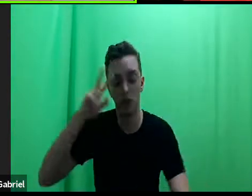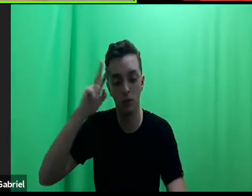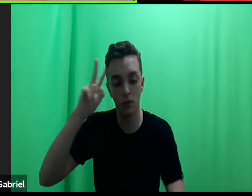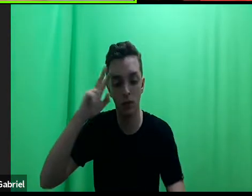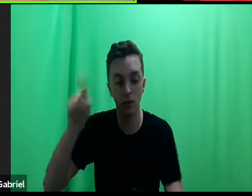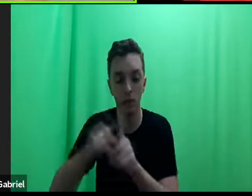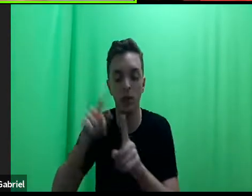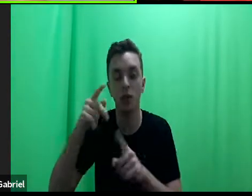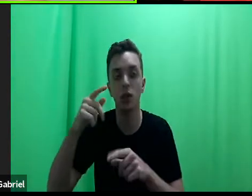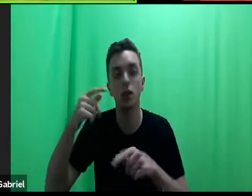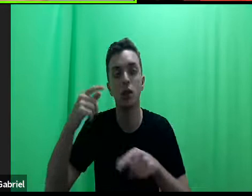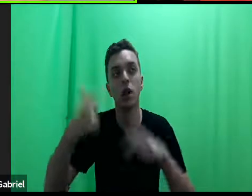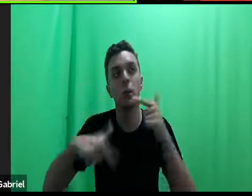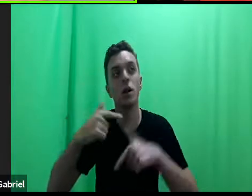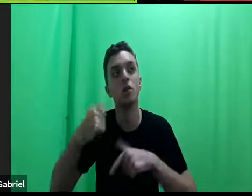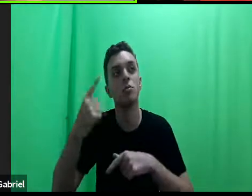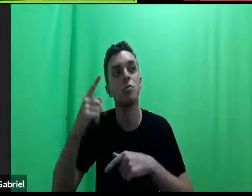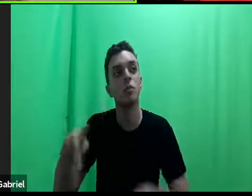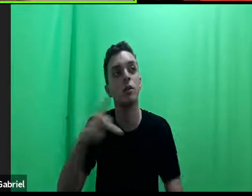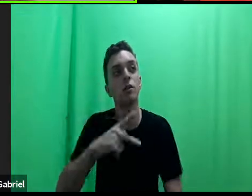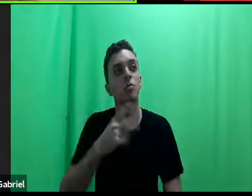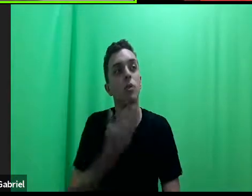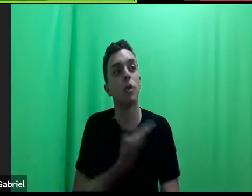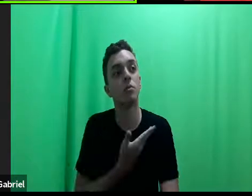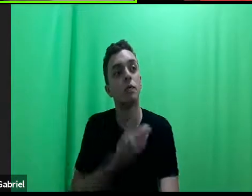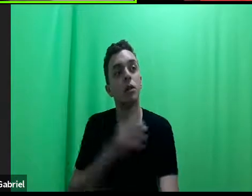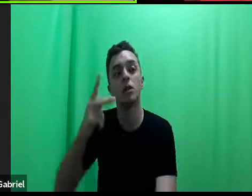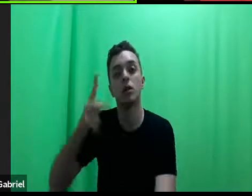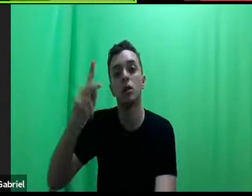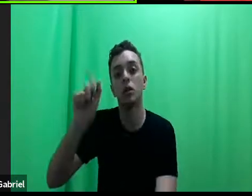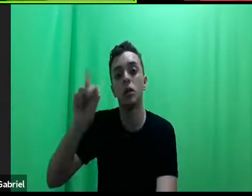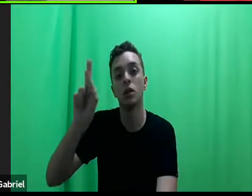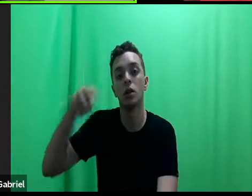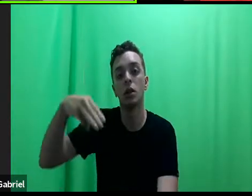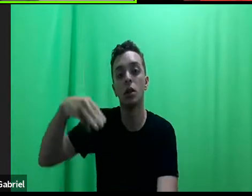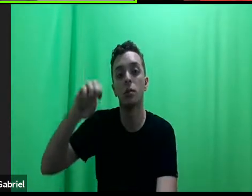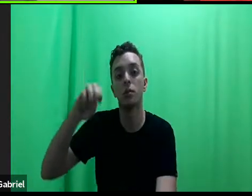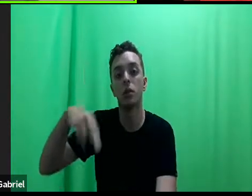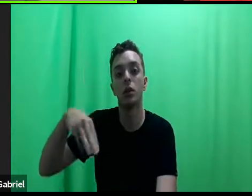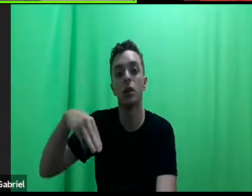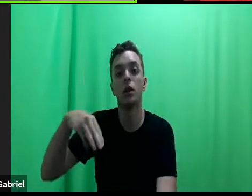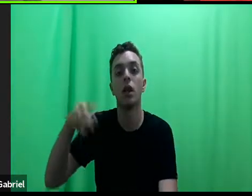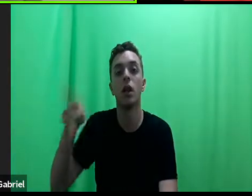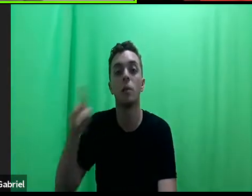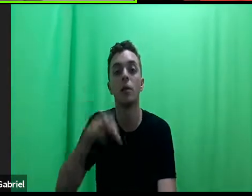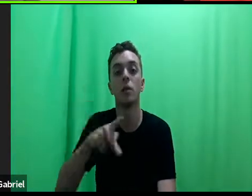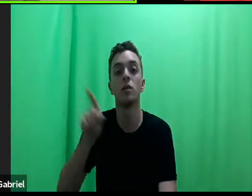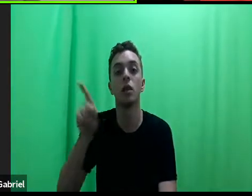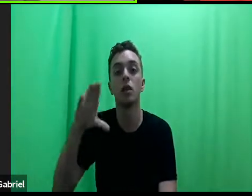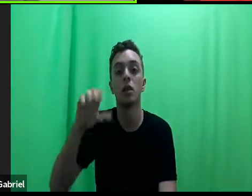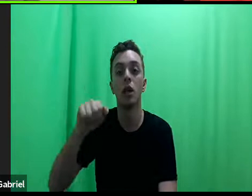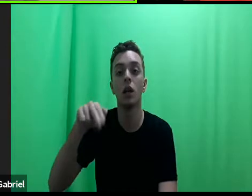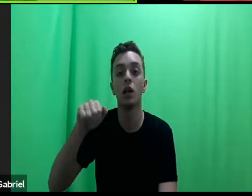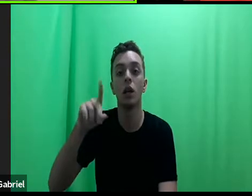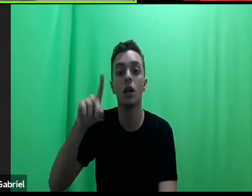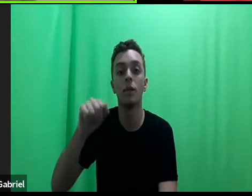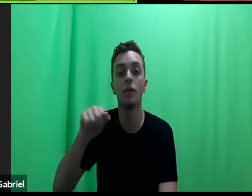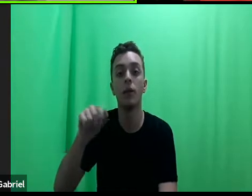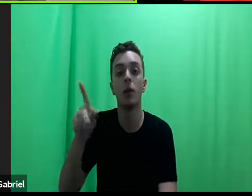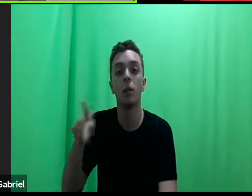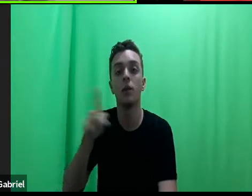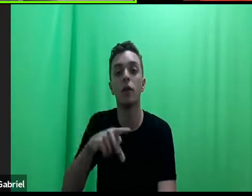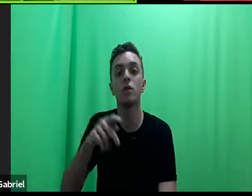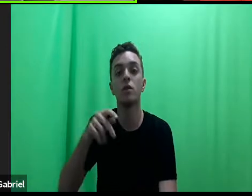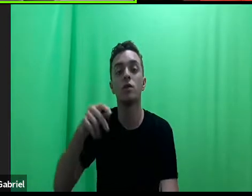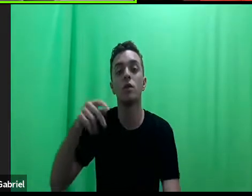trabalho de uma professora, uma amiga muito querida, a Carmen Fulim, ela é professora, atualmente ela está no Canadá, mas ela é professora na municipal